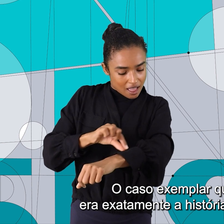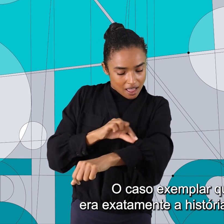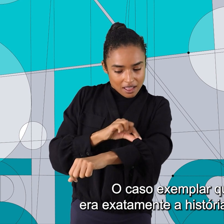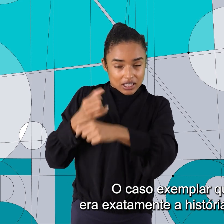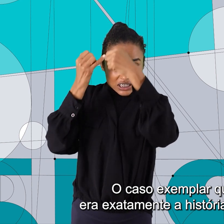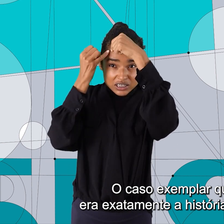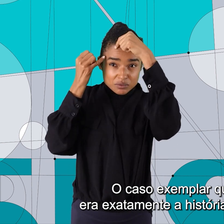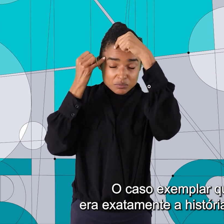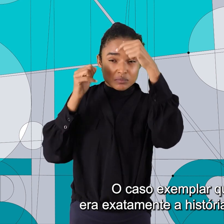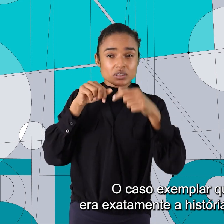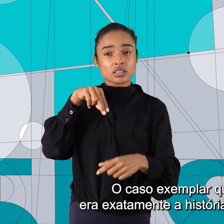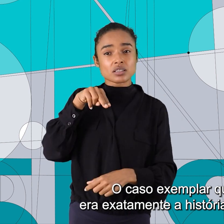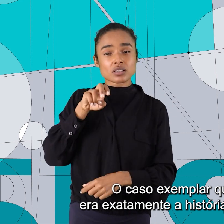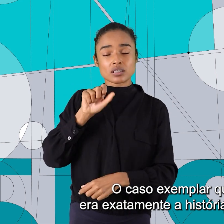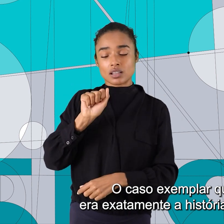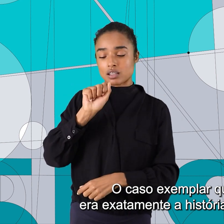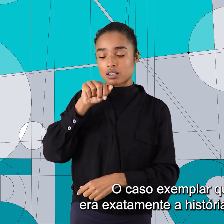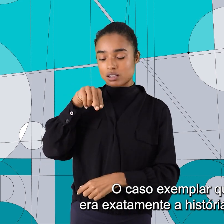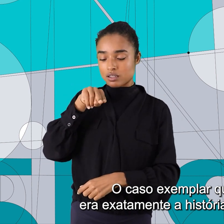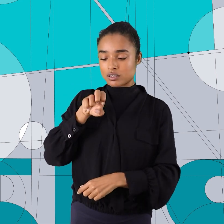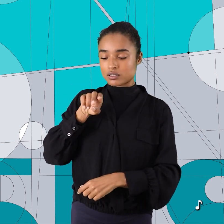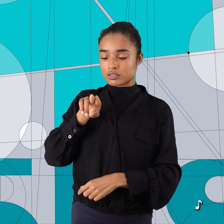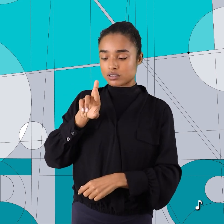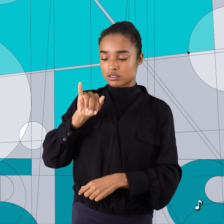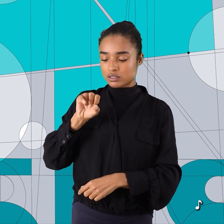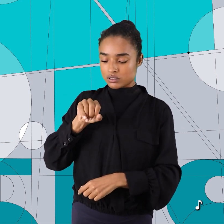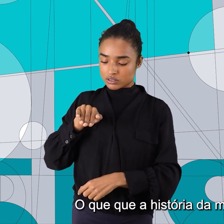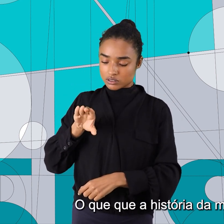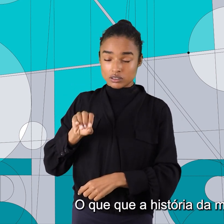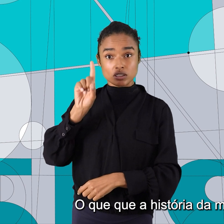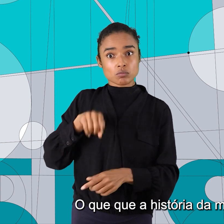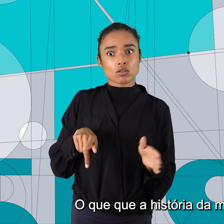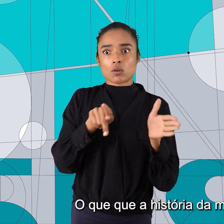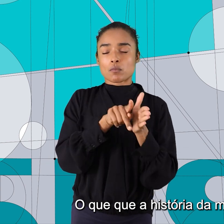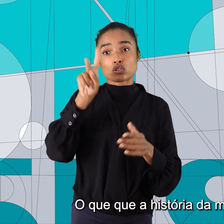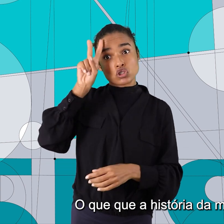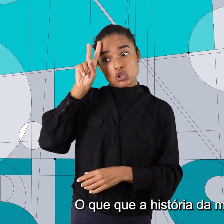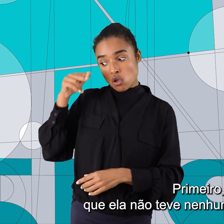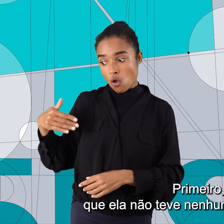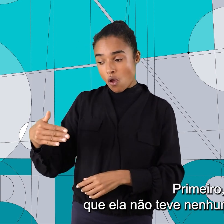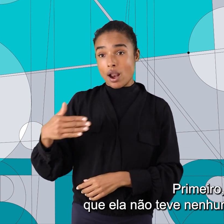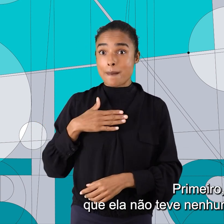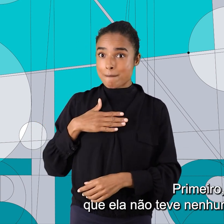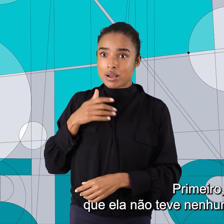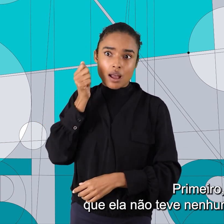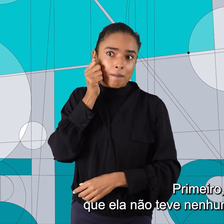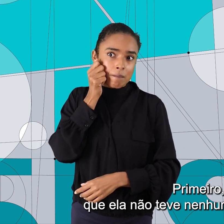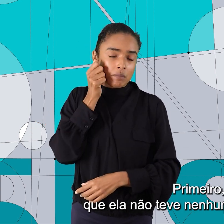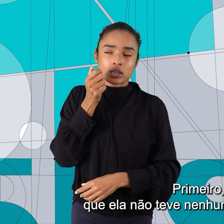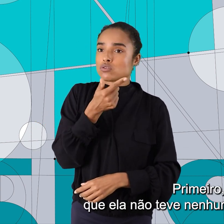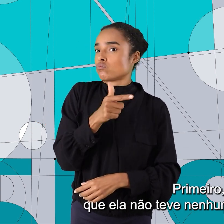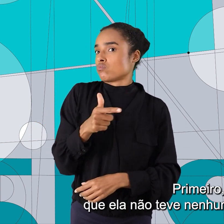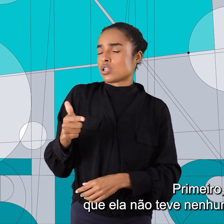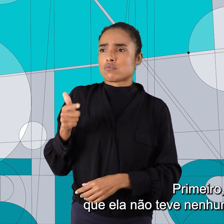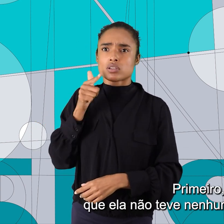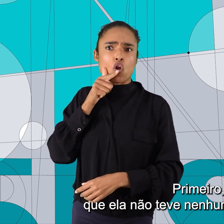caso exemplar que tinha lá, era exatamente a história da minha mãe. O que a história da minha mãe conta? Primeiro, que ela não